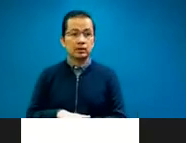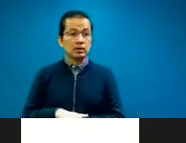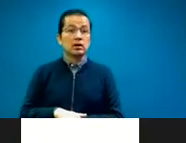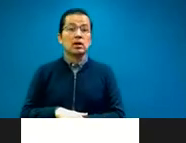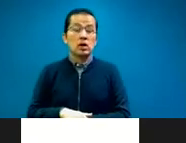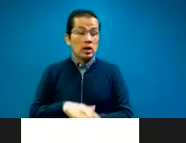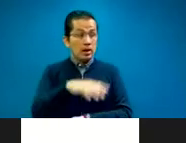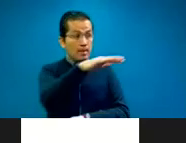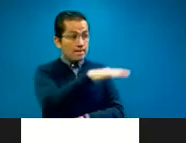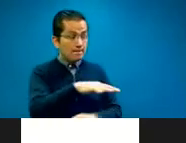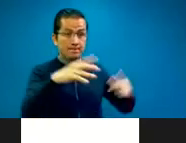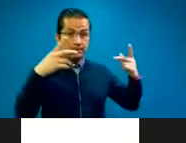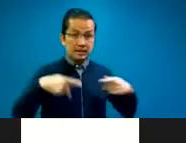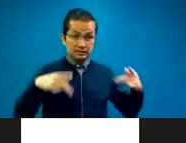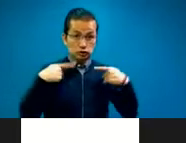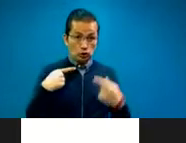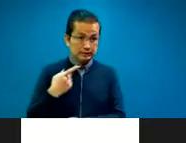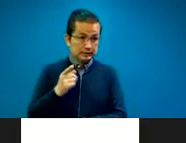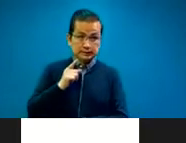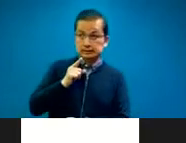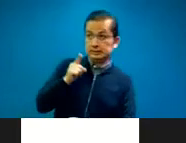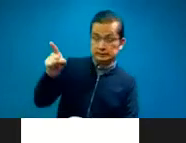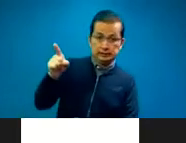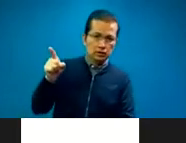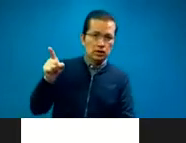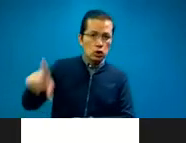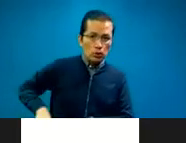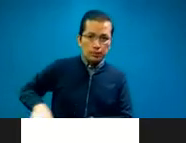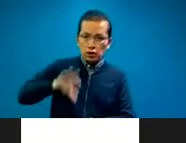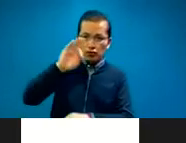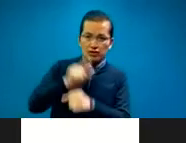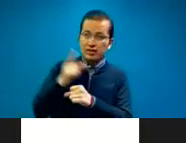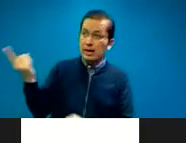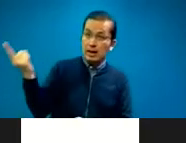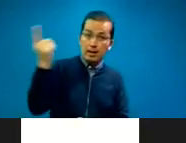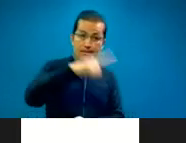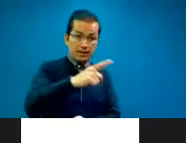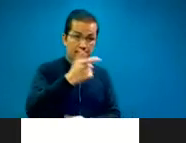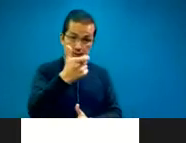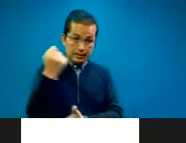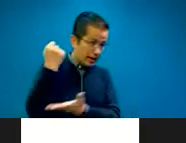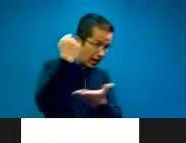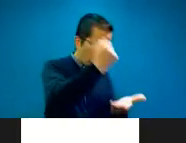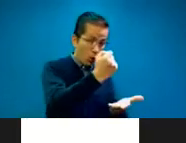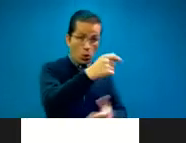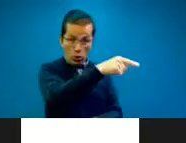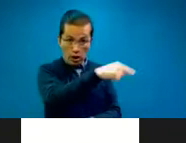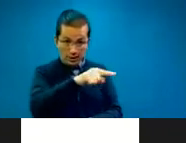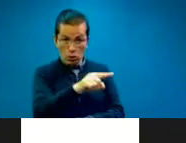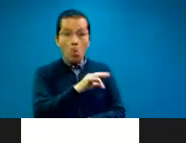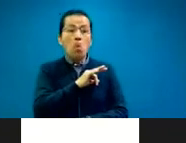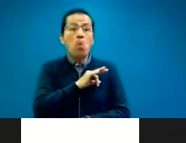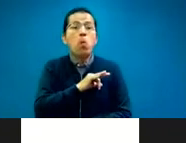no puede discriminar a nadie. En base al sexo, a la